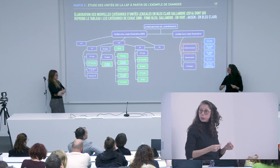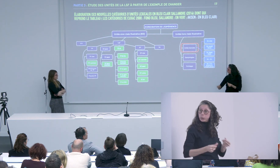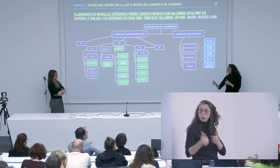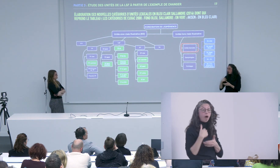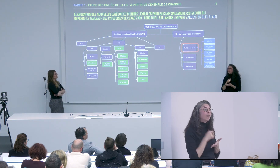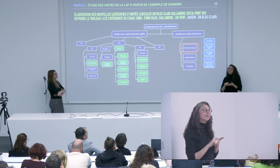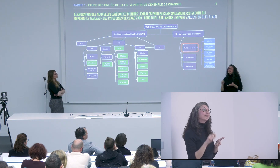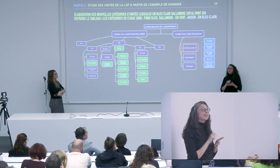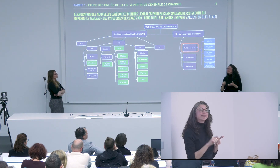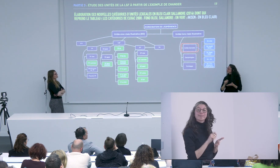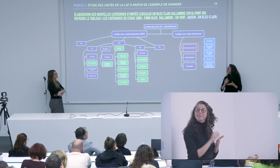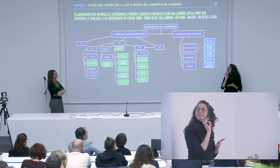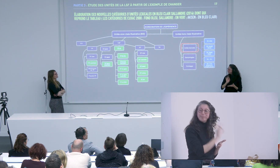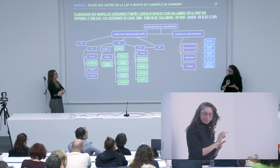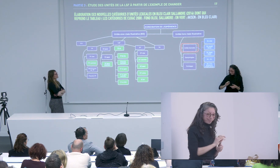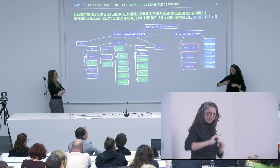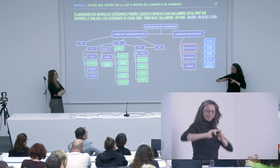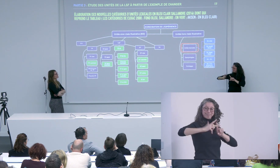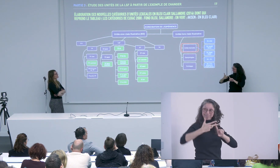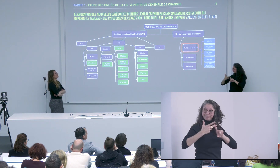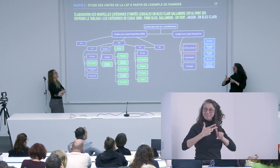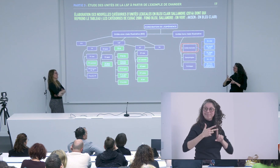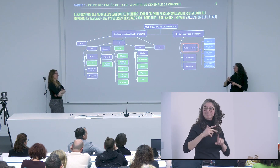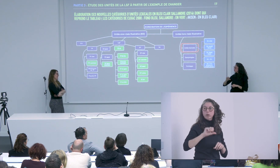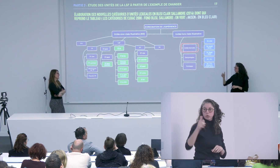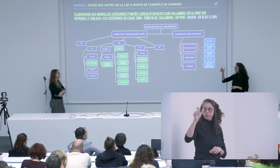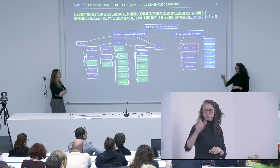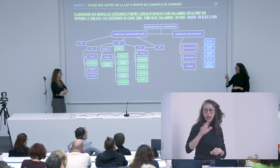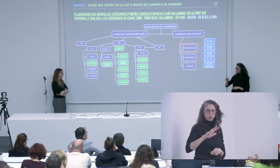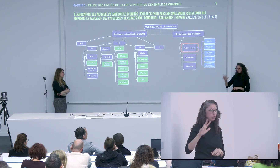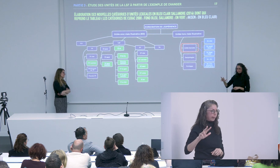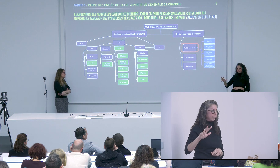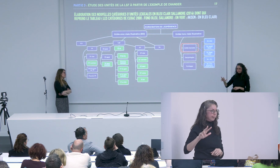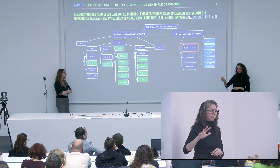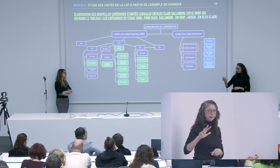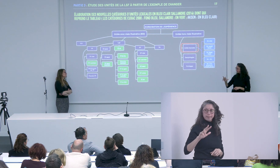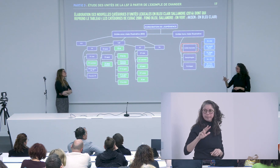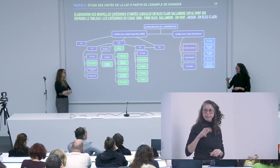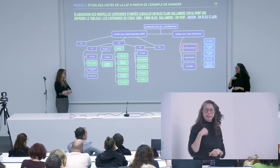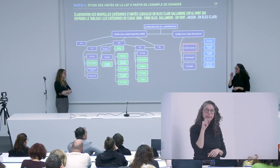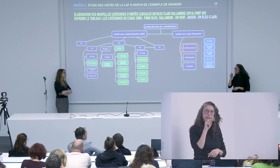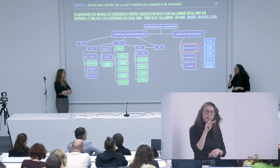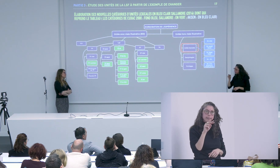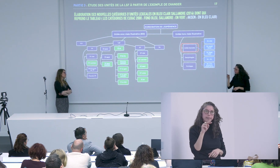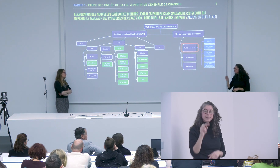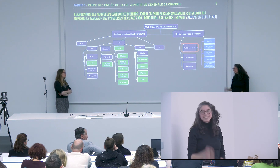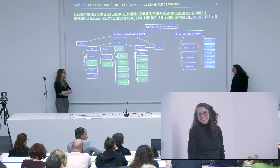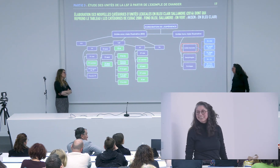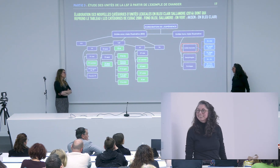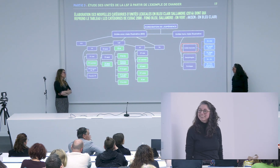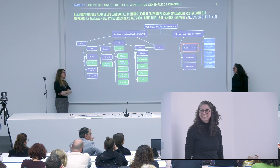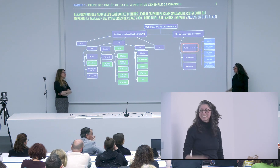Bruno Moncel je me suis aperçu finalement que dans la notation j'étais moins j'étais moins peiné que j